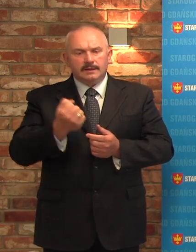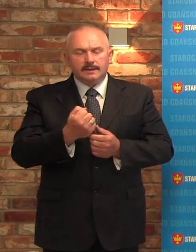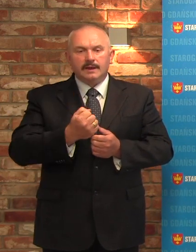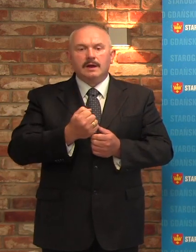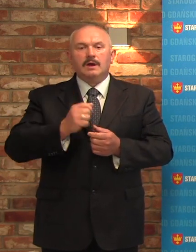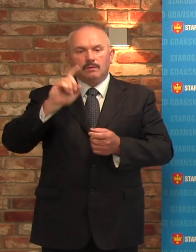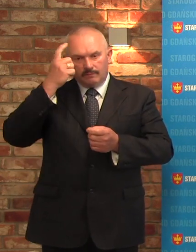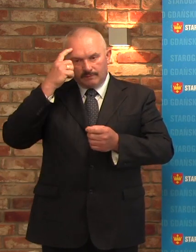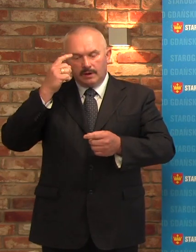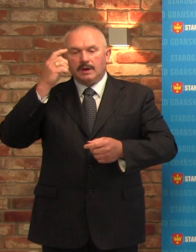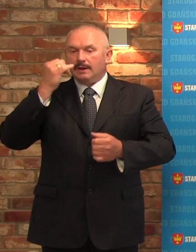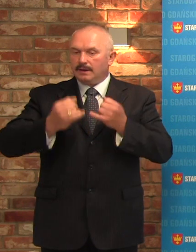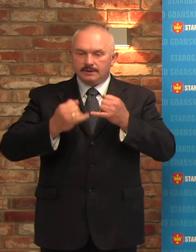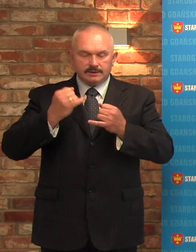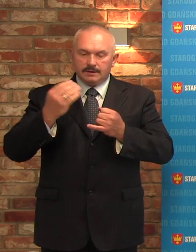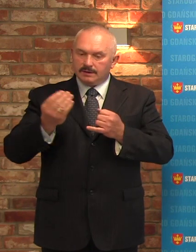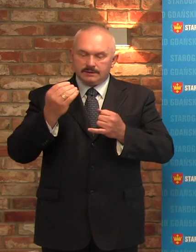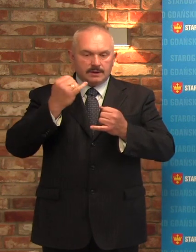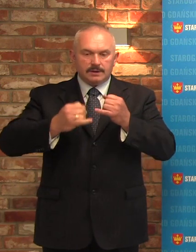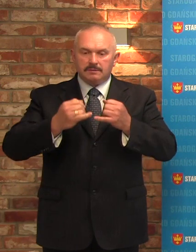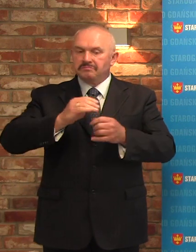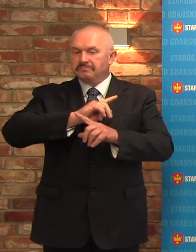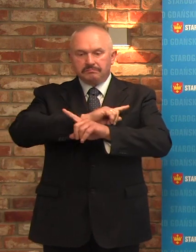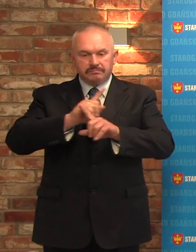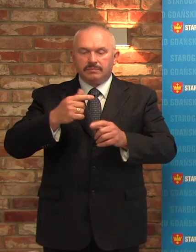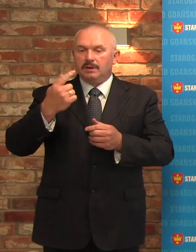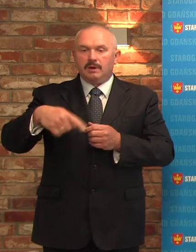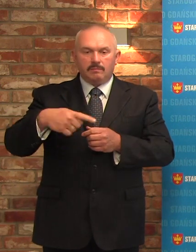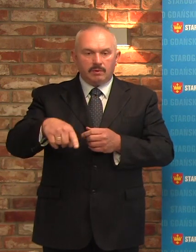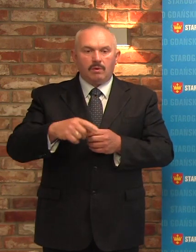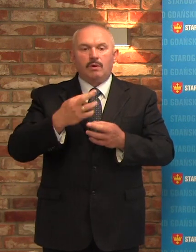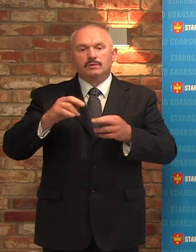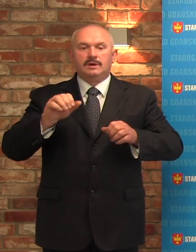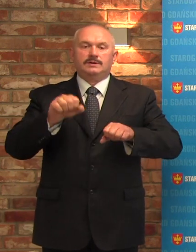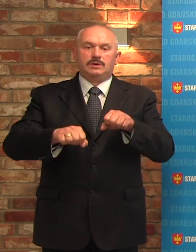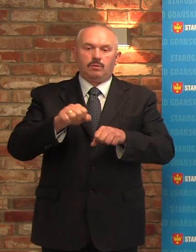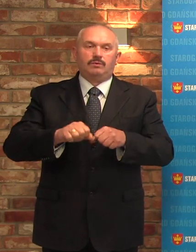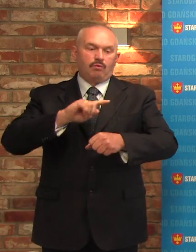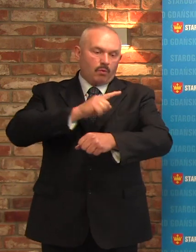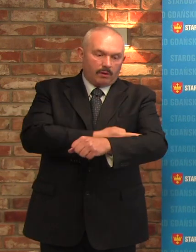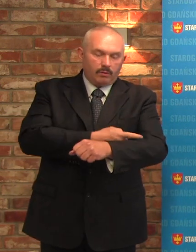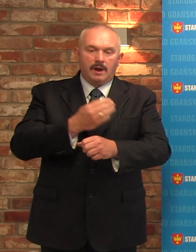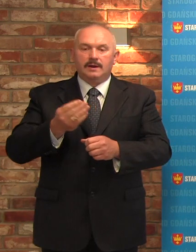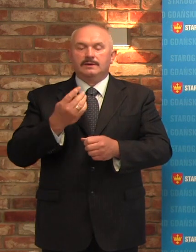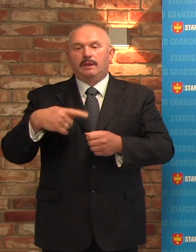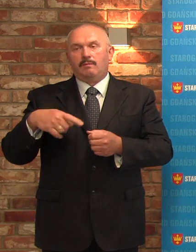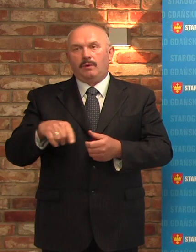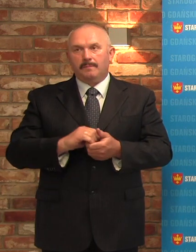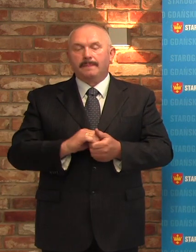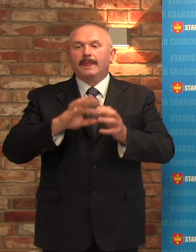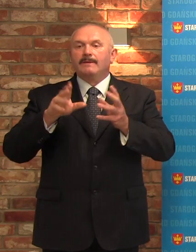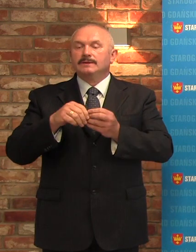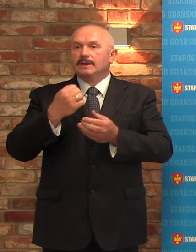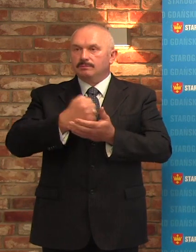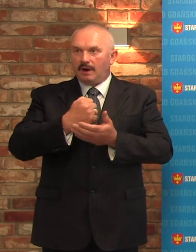instytucjonalne nie padły. Ani w prokuraturze, ani w sądzie na wszystkie te sprawy, które zostały przez tych dwóch panów